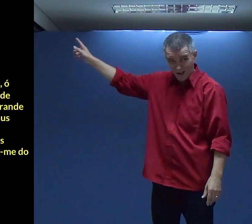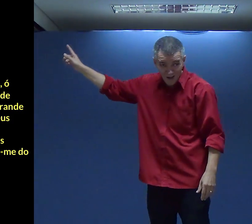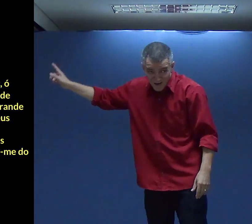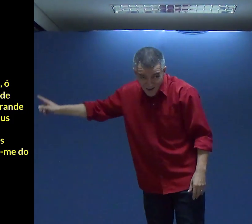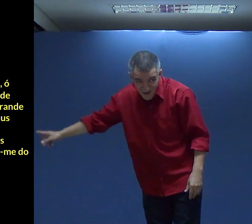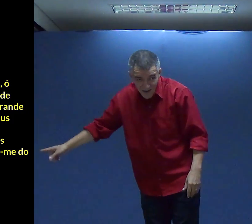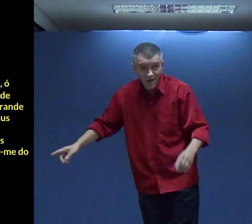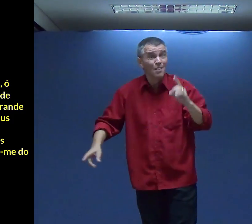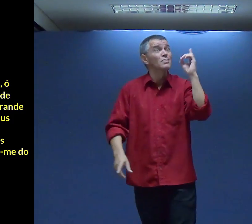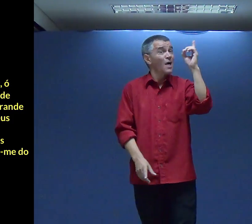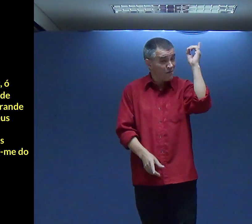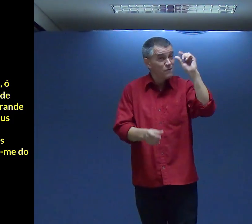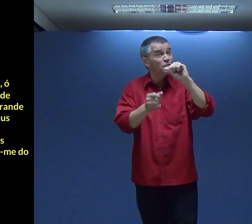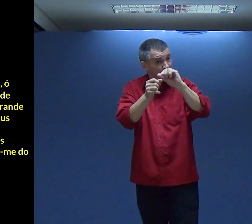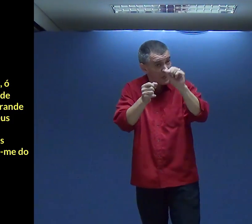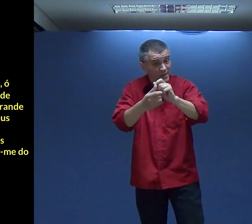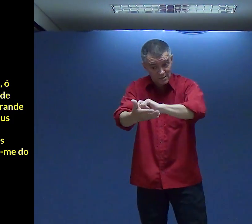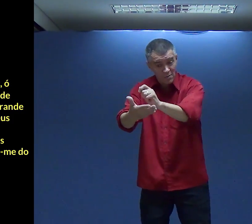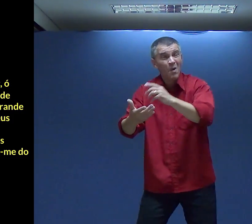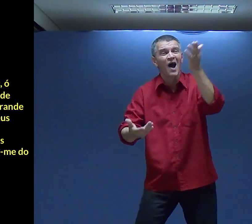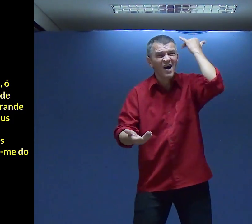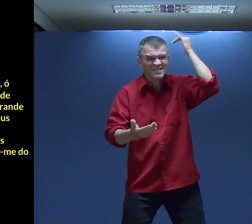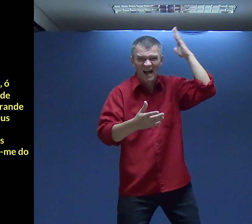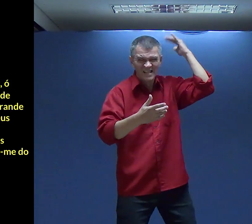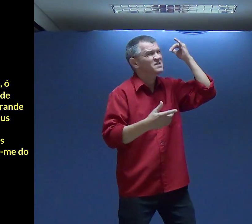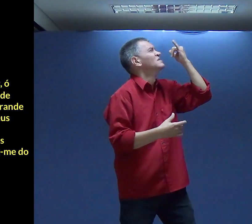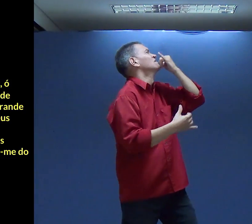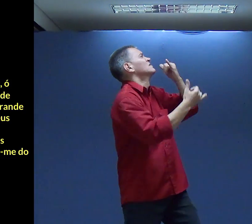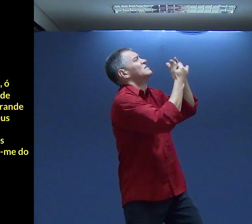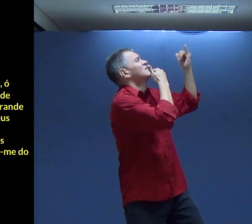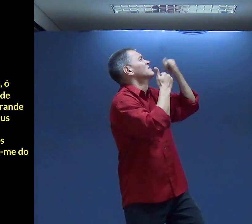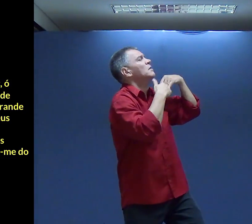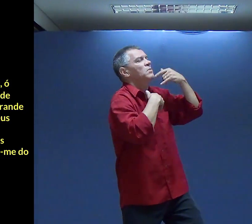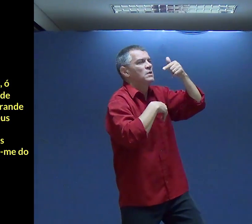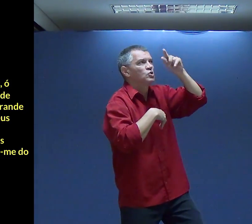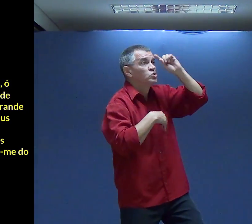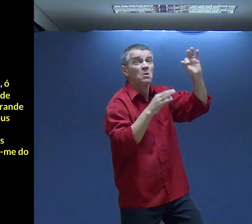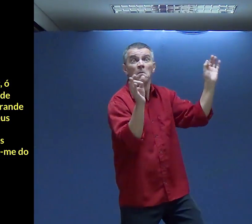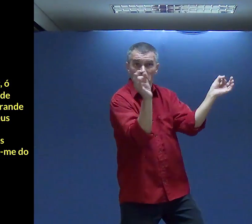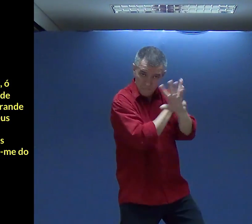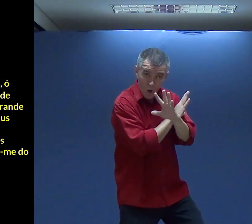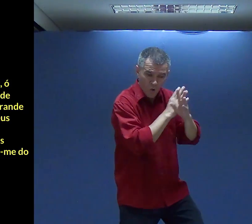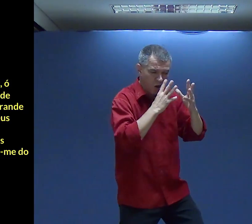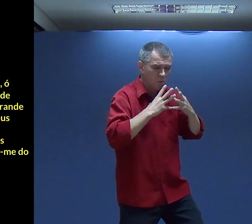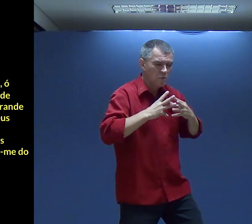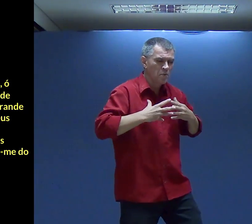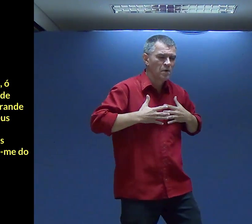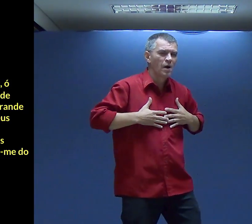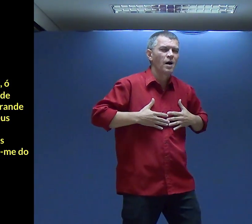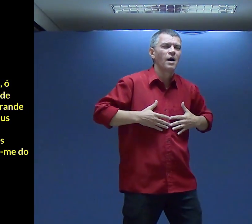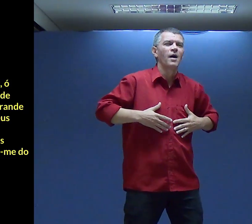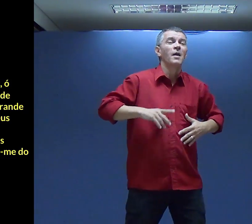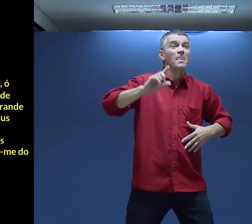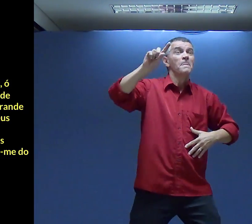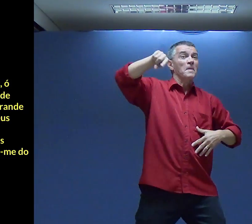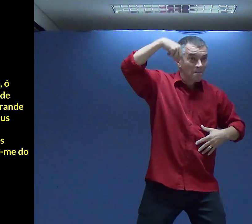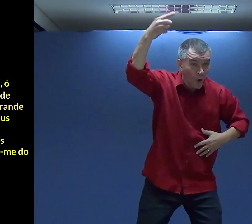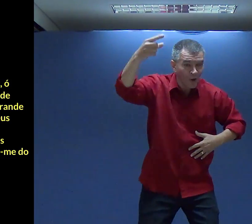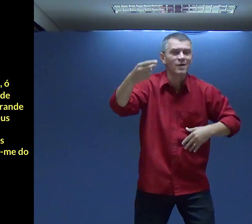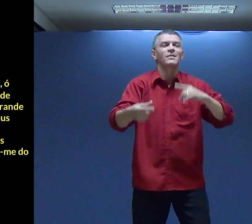O que diz ali? Davi escreveu Esse salmo No meio Dessa situação Para descrever